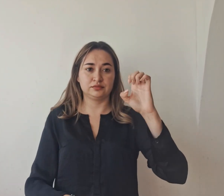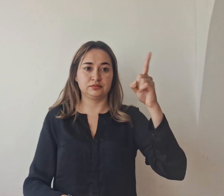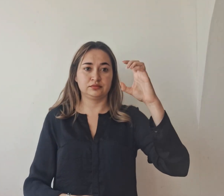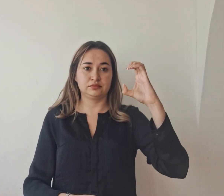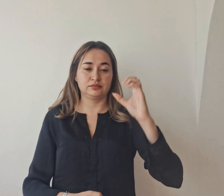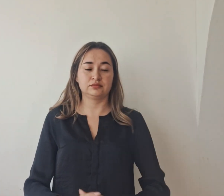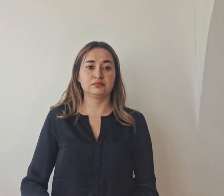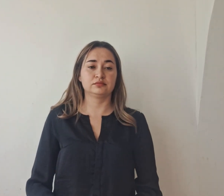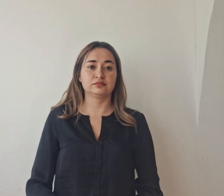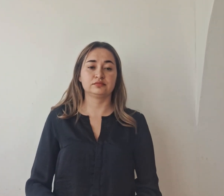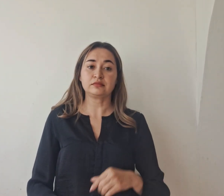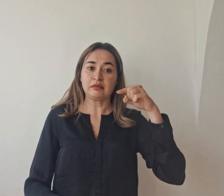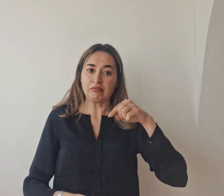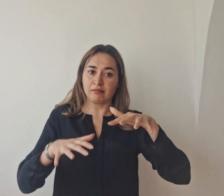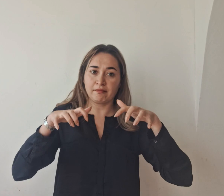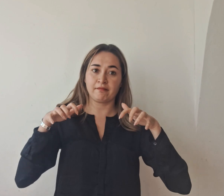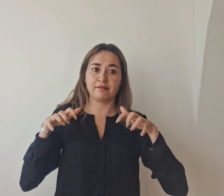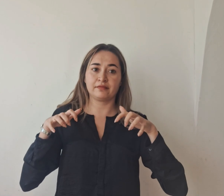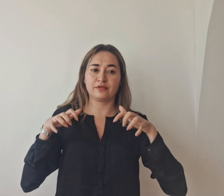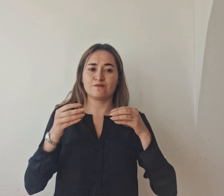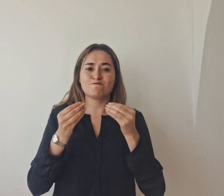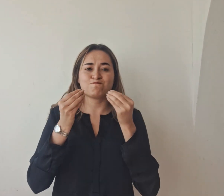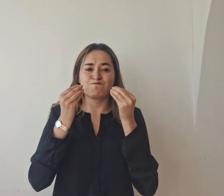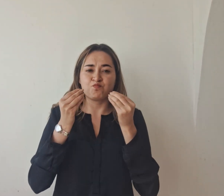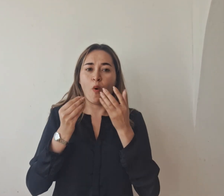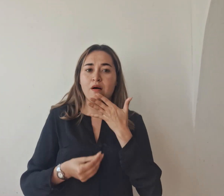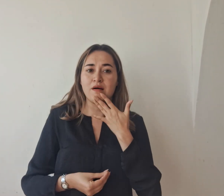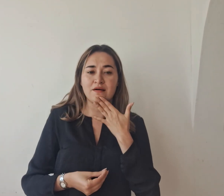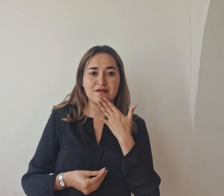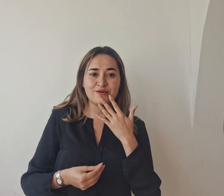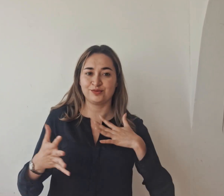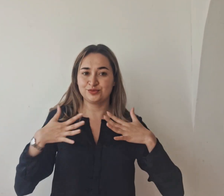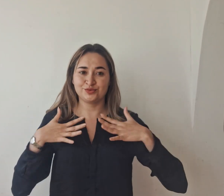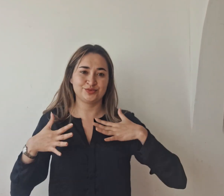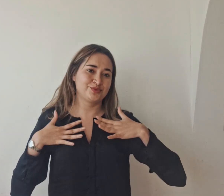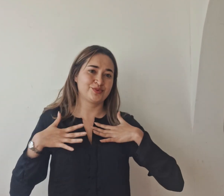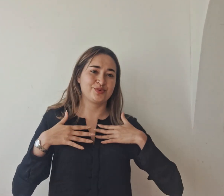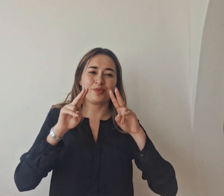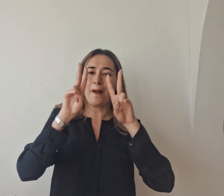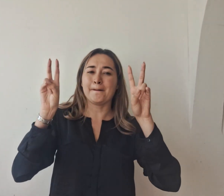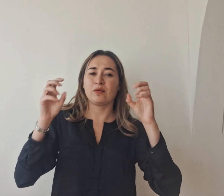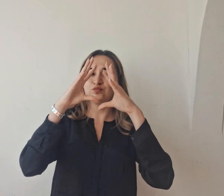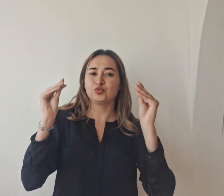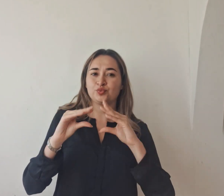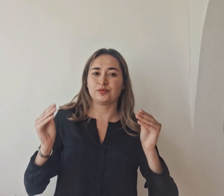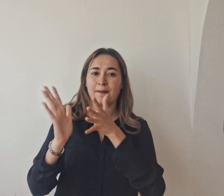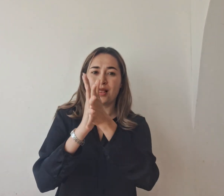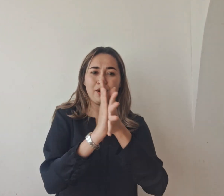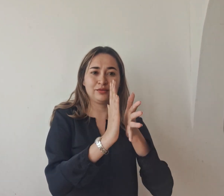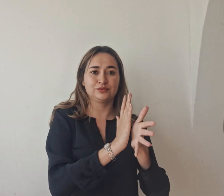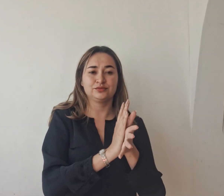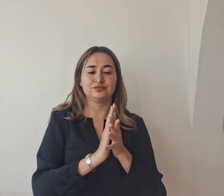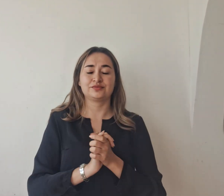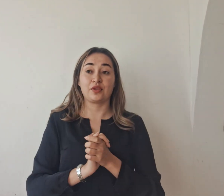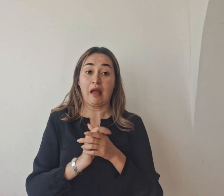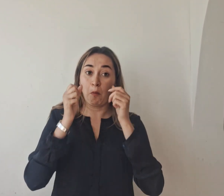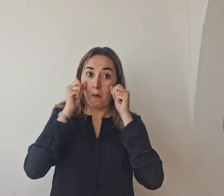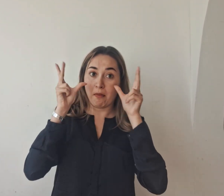Este espectáculo, lleno de color, talento y mensajes navideños, contó con una grata sorpresa, la